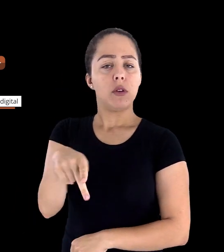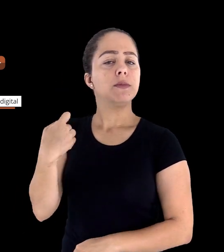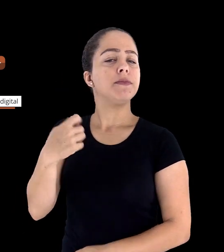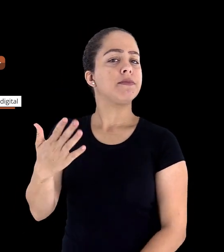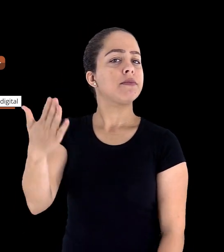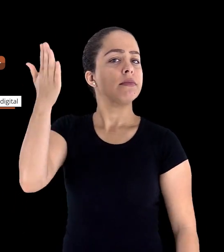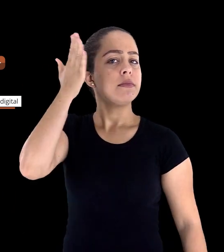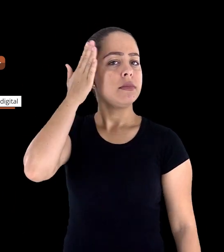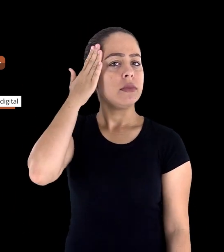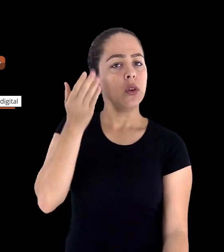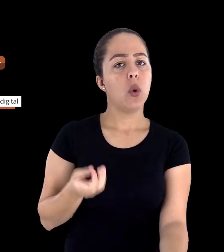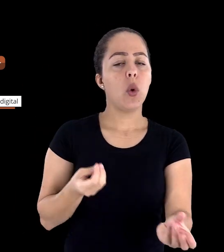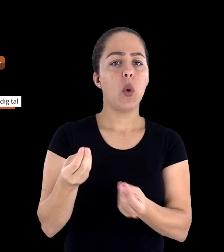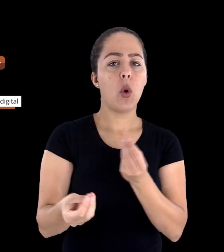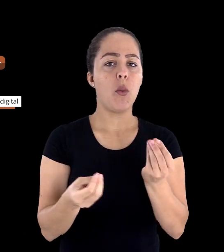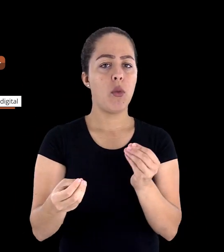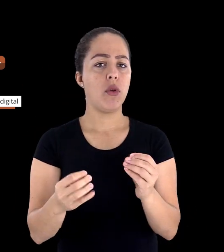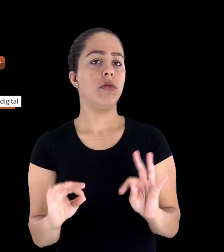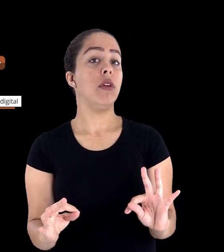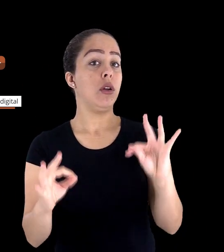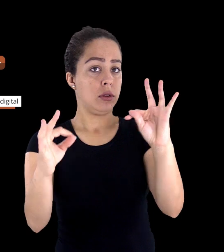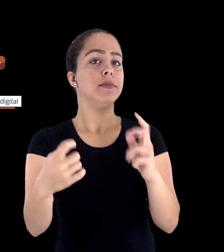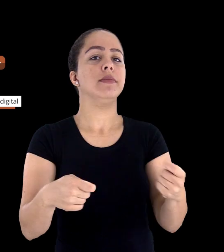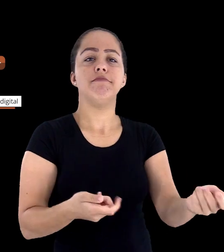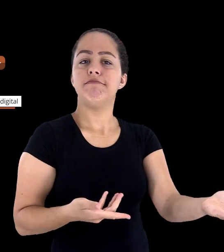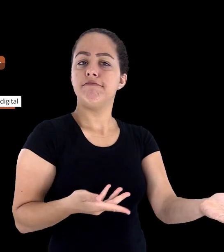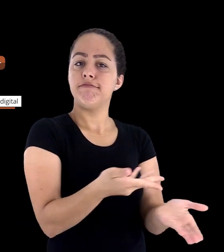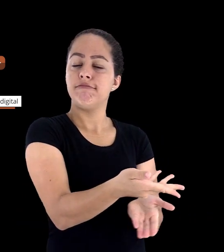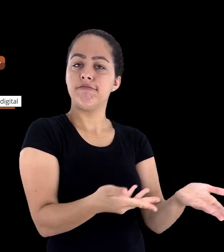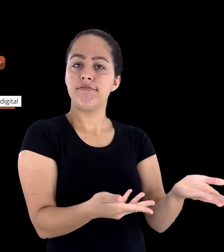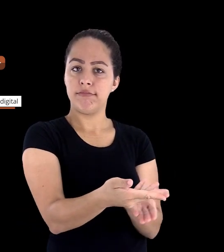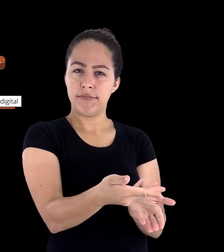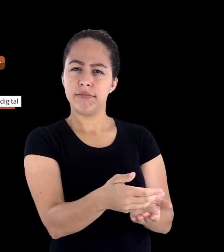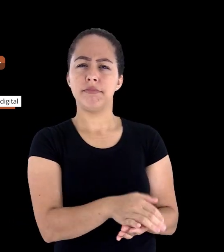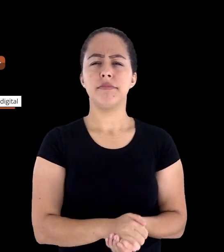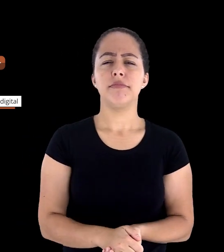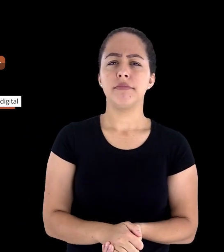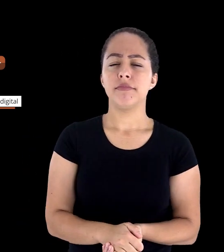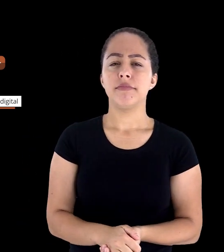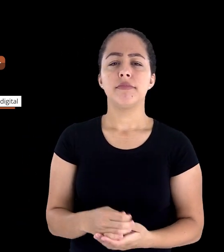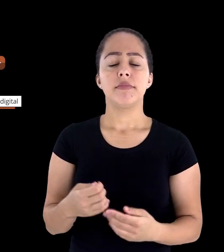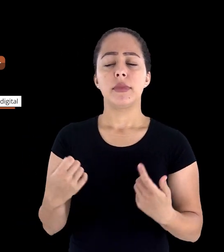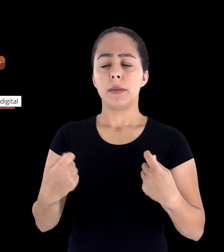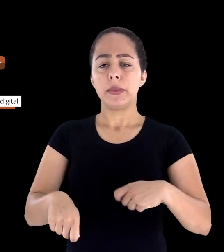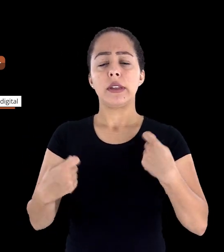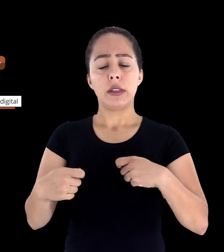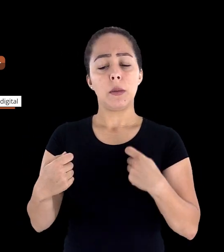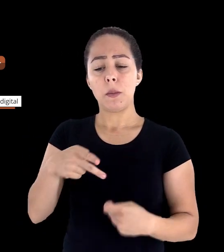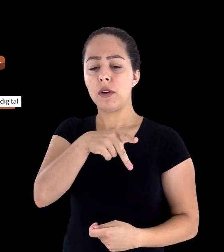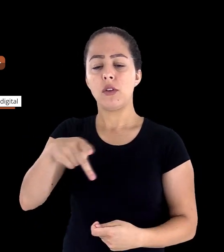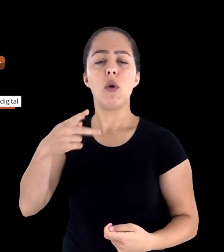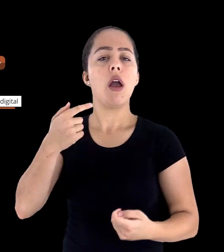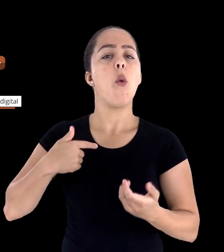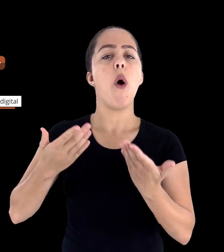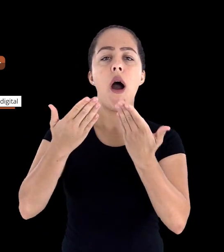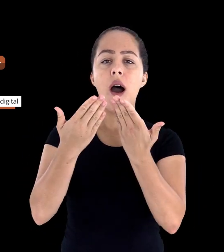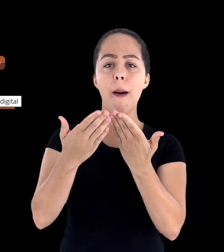necessariamente precisa mediar por meio da tecnologia. Então para isso ele precisa estar aberto a conhecer